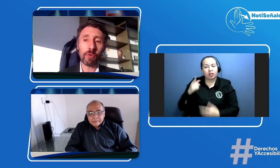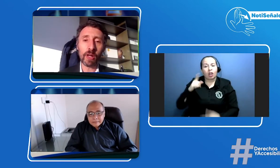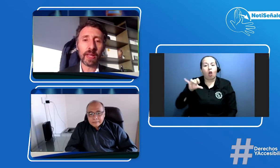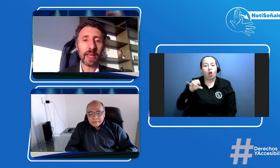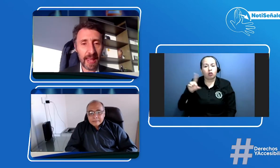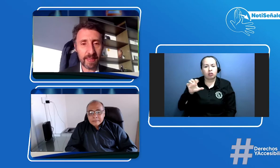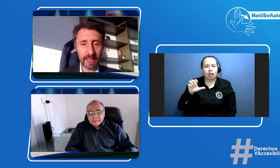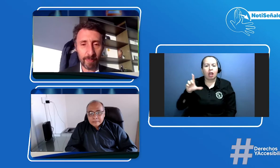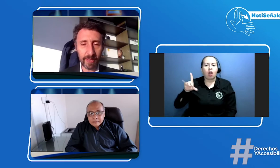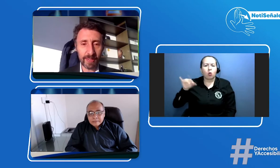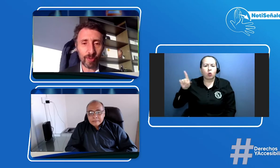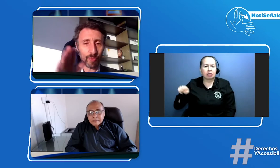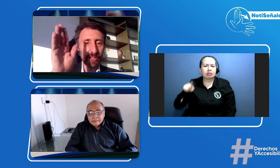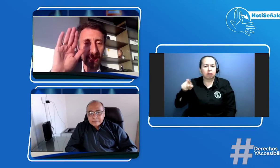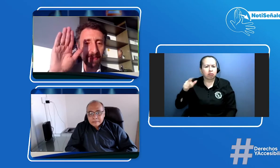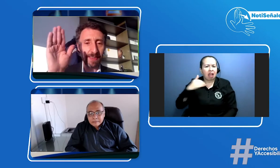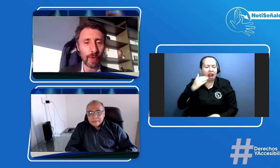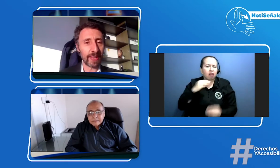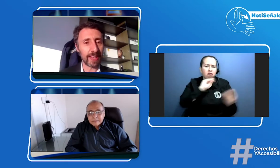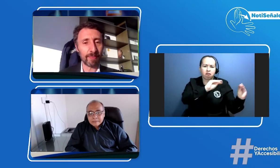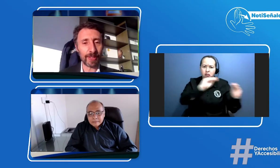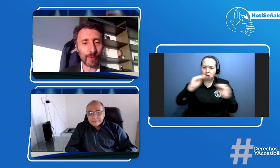en esta capacitación muchas gracias y buena tarde para todos